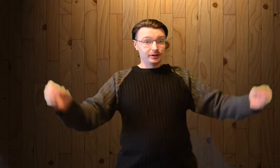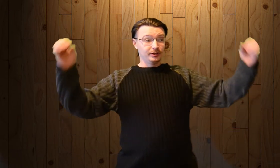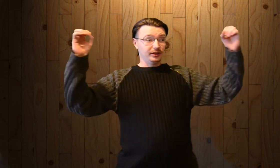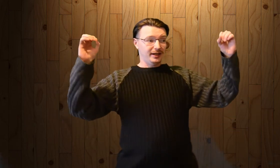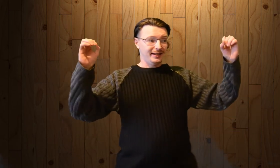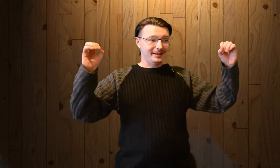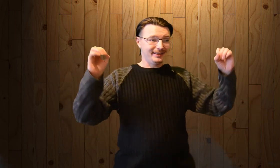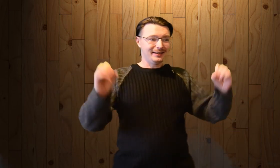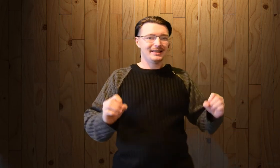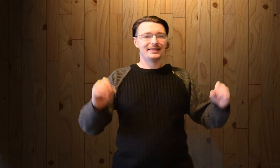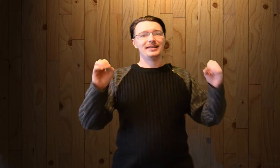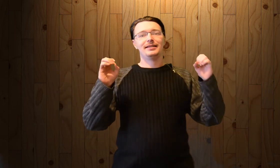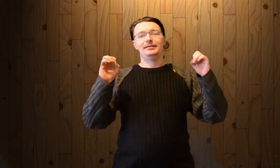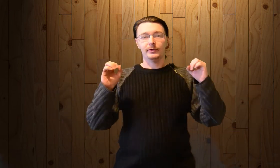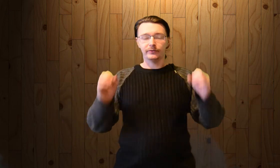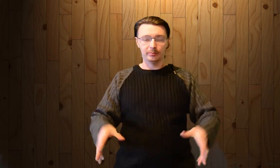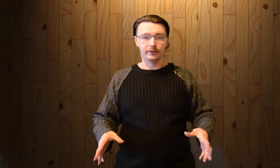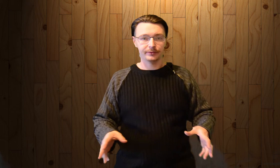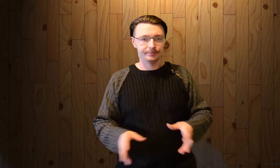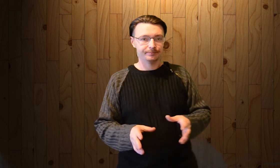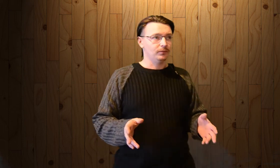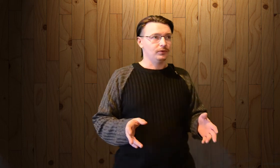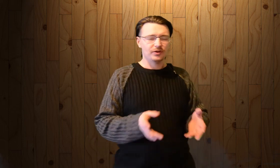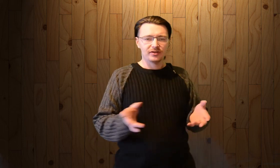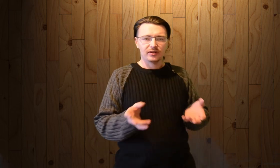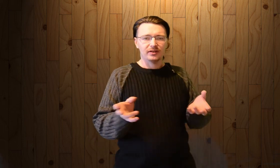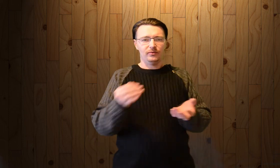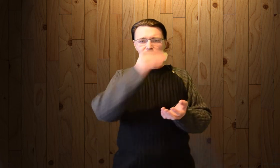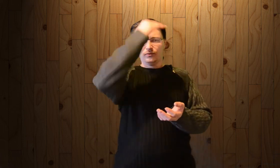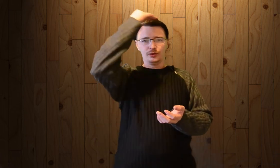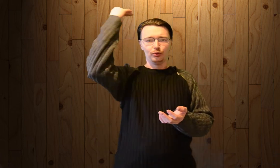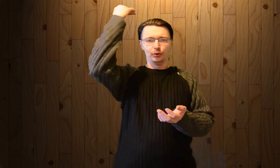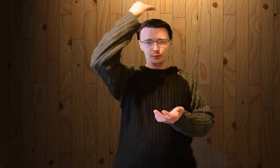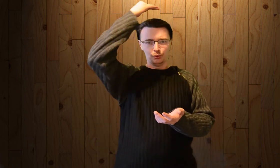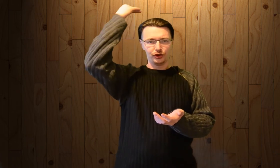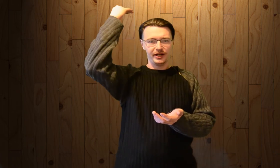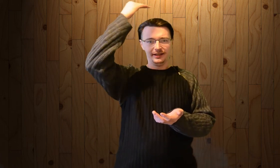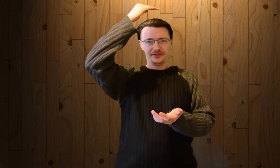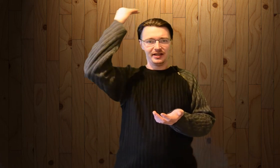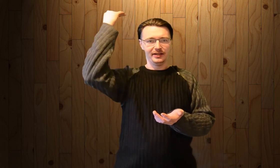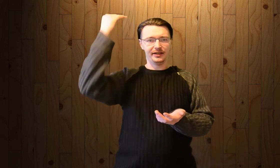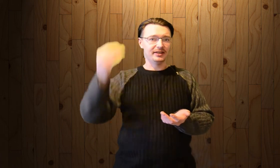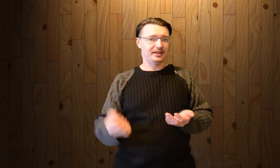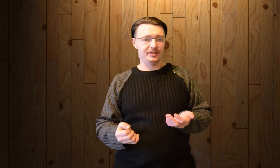агитация выборов. Честно, вот тут уже вся эта агитация.